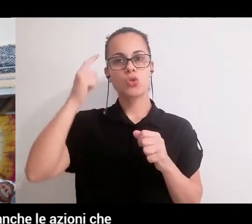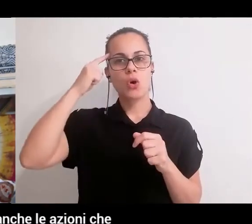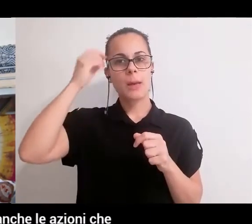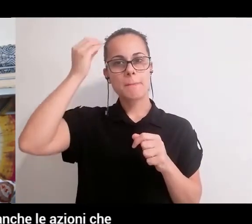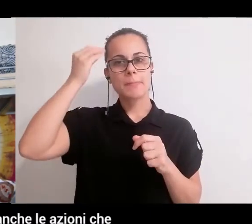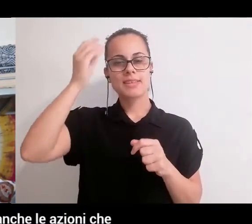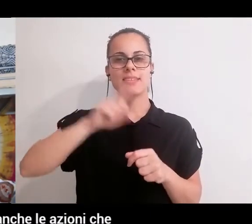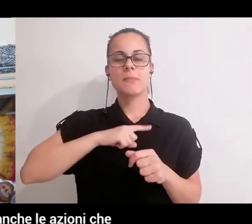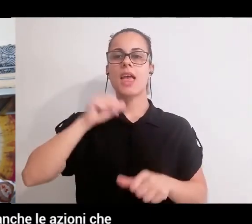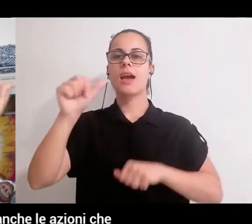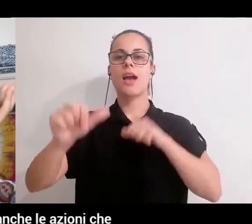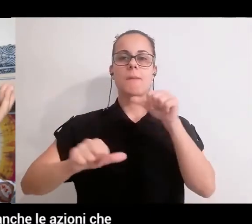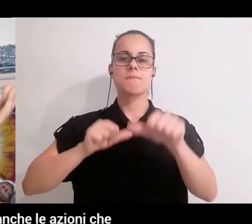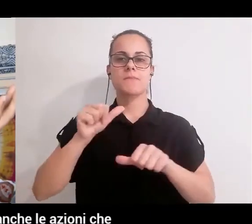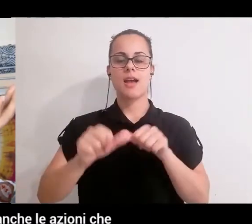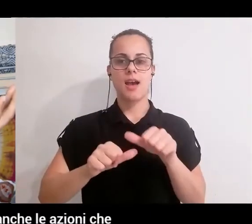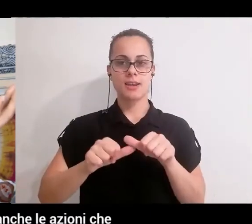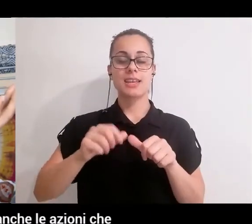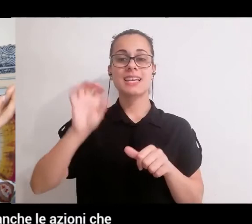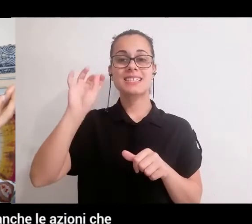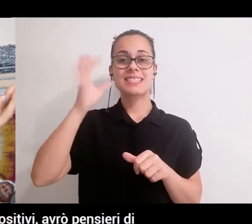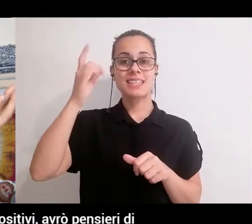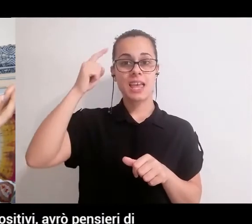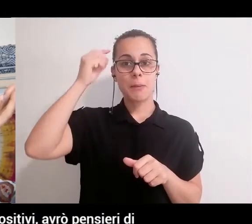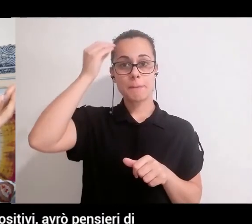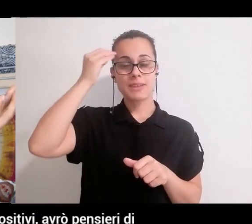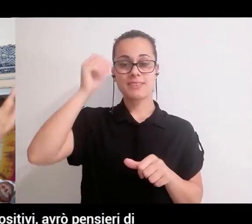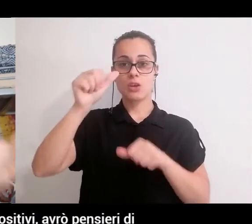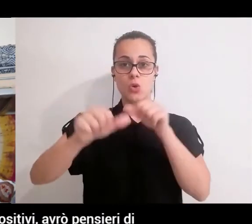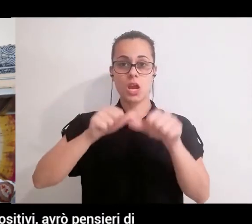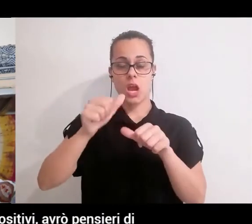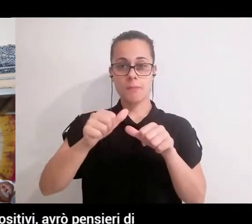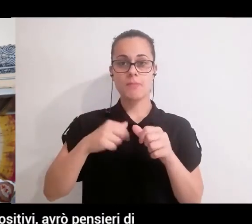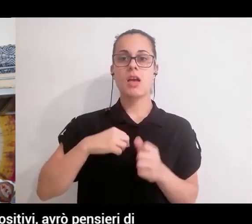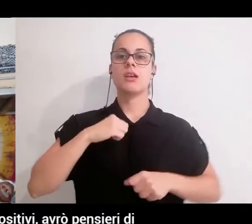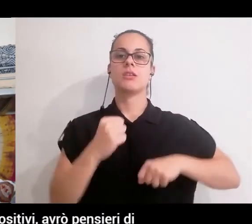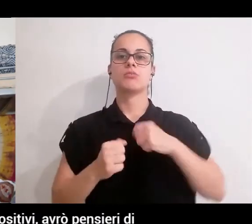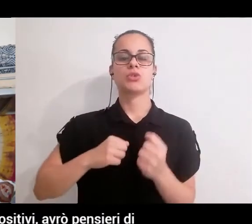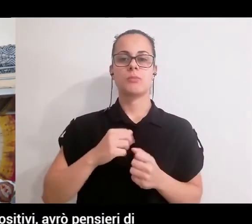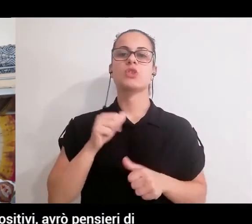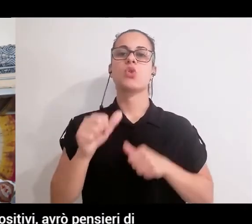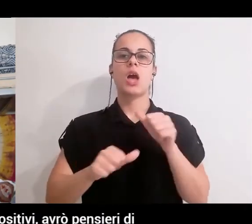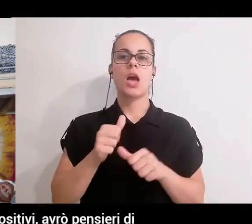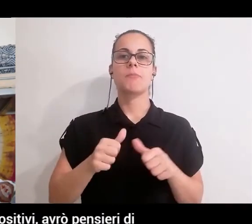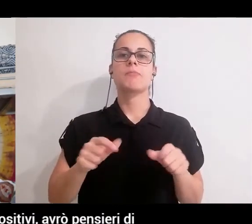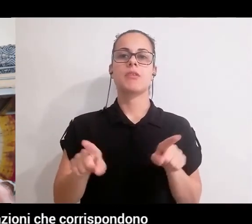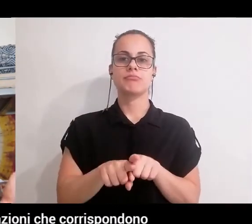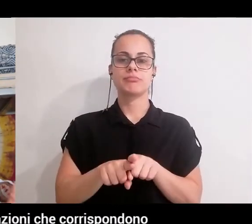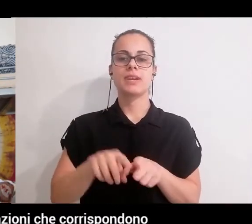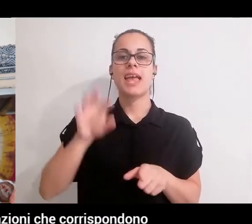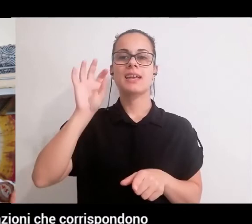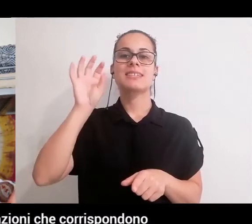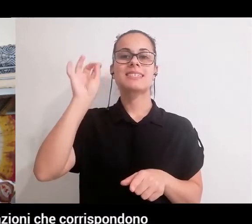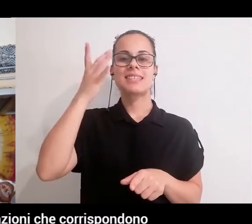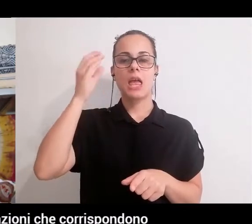pensiamo, ergo modificare anche le azioni che ne conseguono. Quindi se avrò pensieri positivi, avrò pensieri di una certa